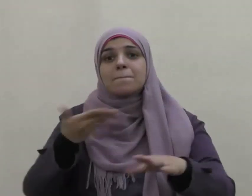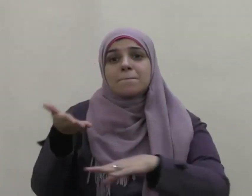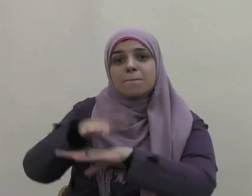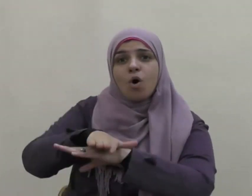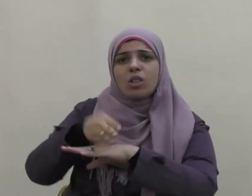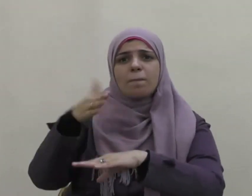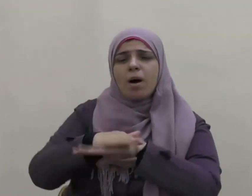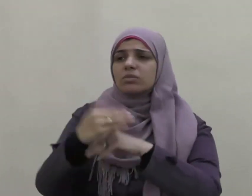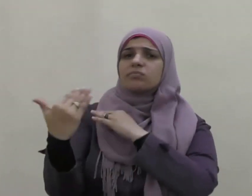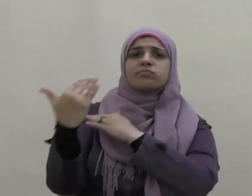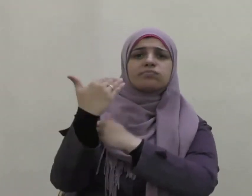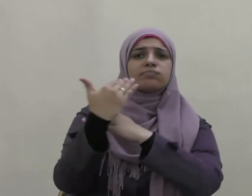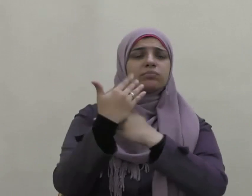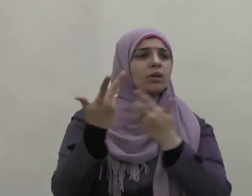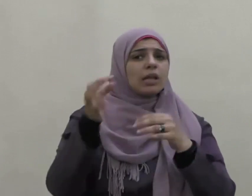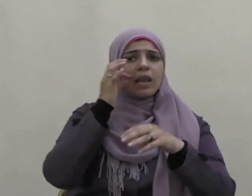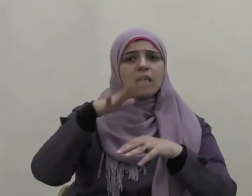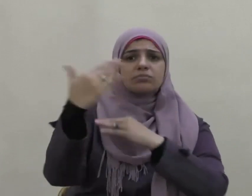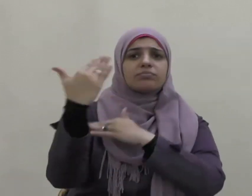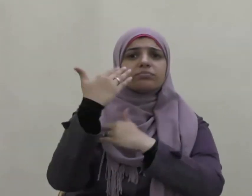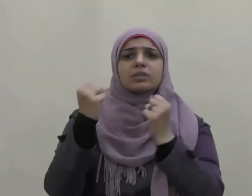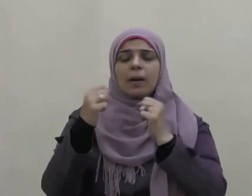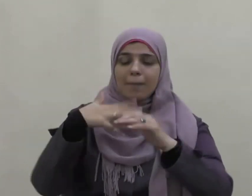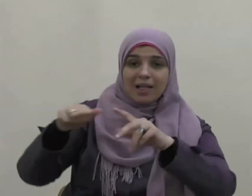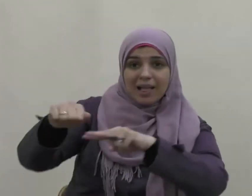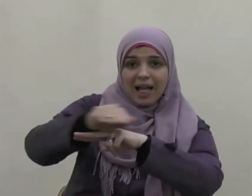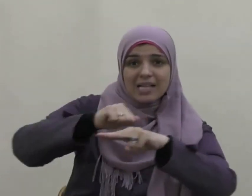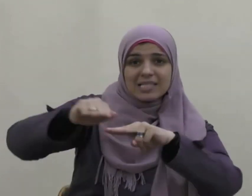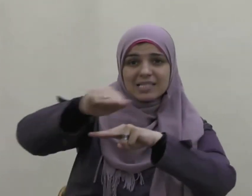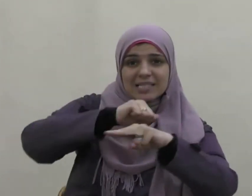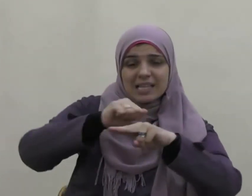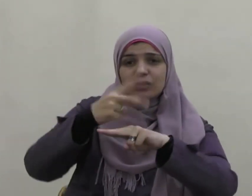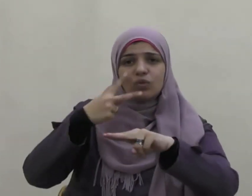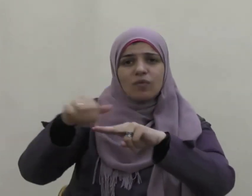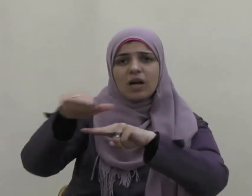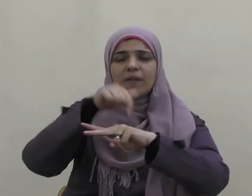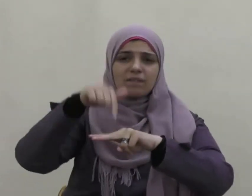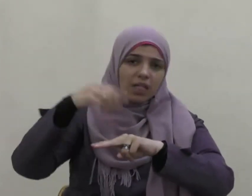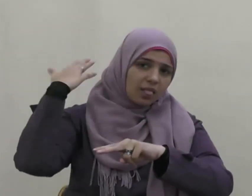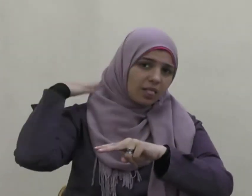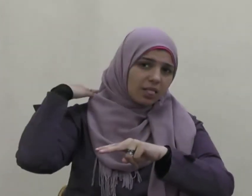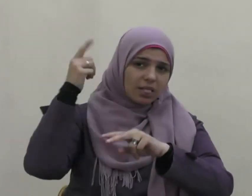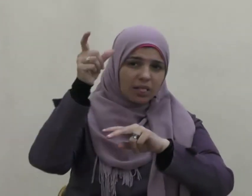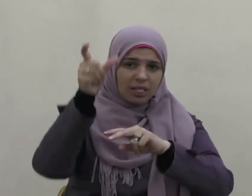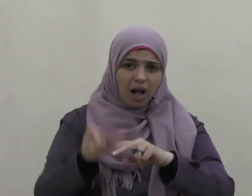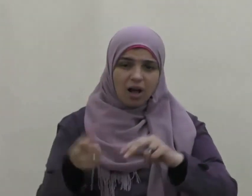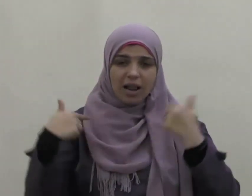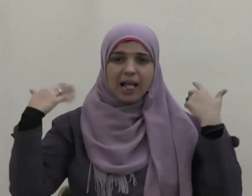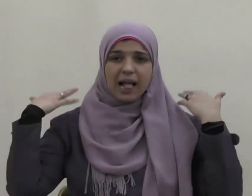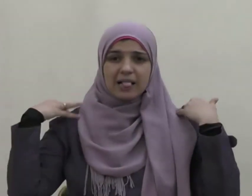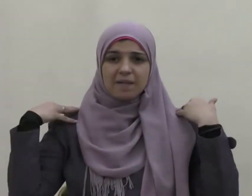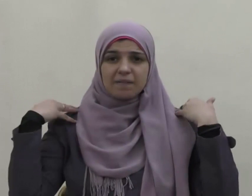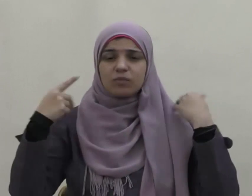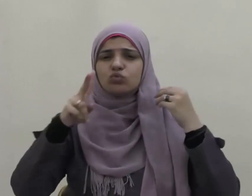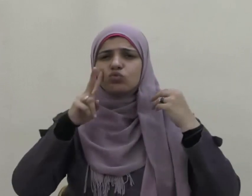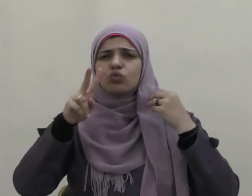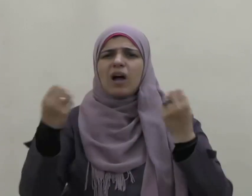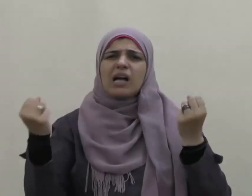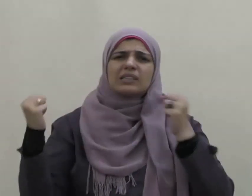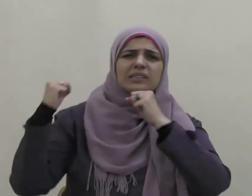يعولهم وعندما غسلوه وجدوا في ظهره وأكتافه أثر حمل الجراب